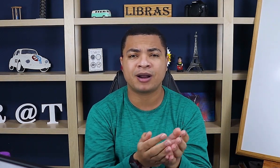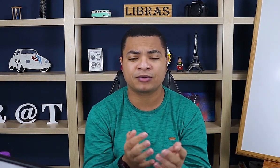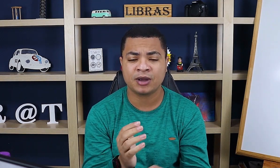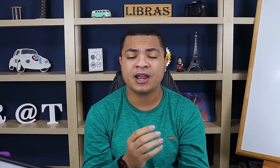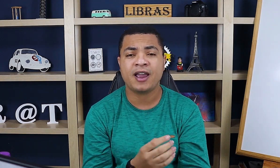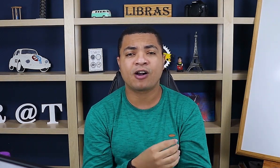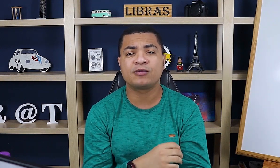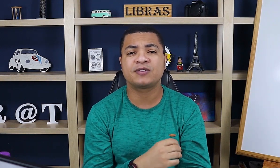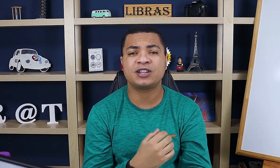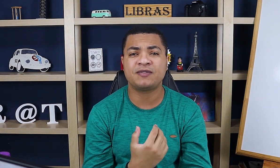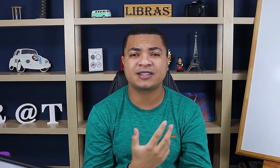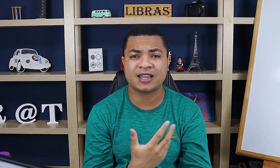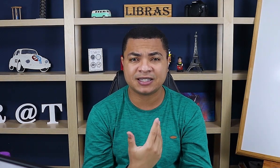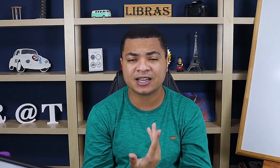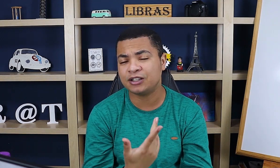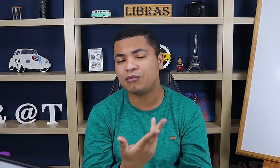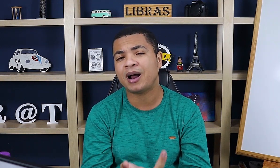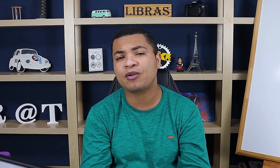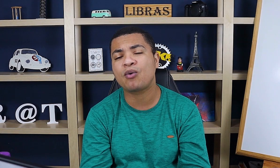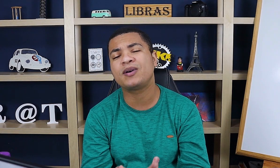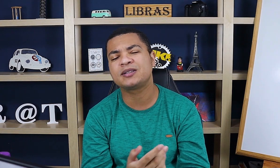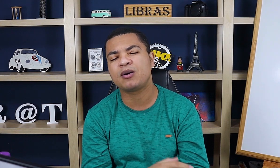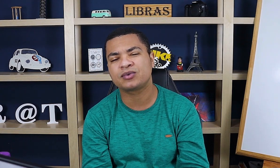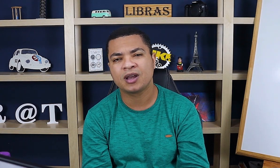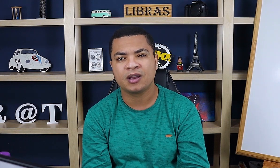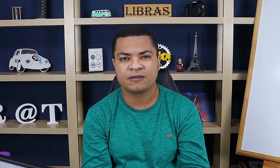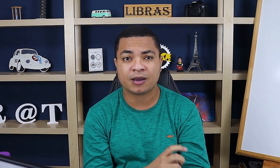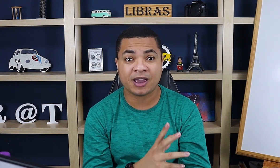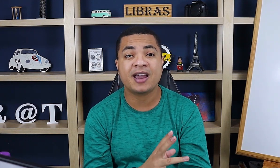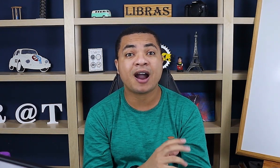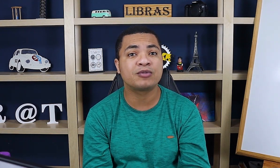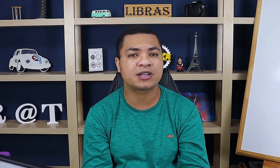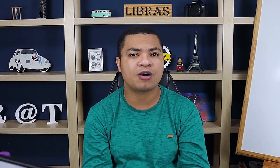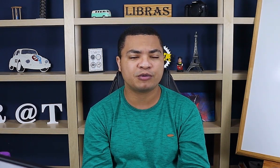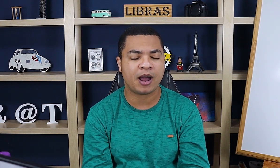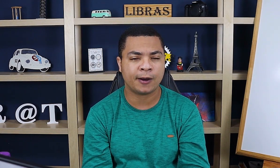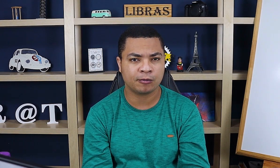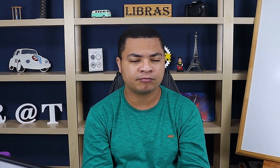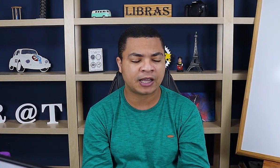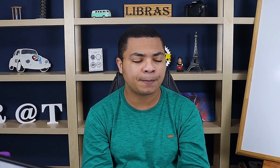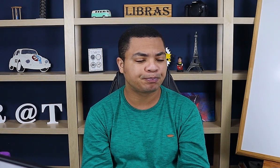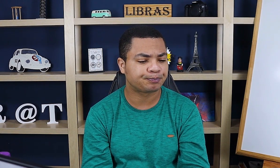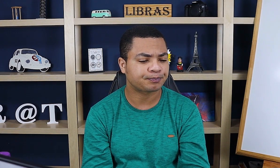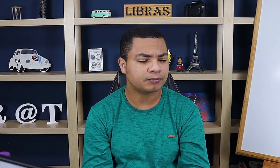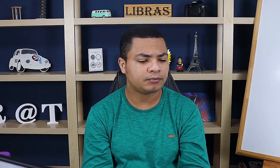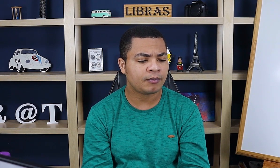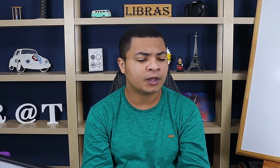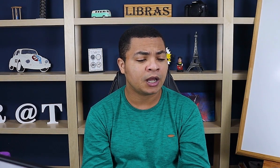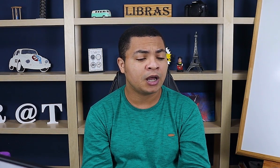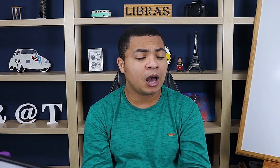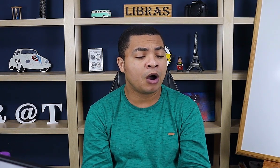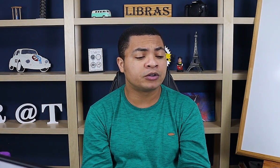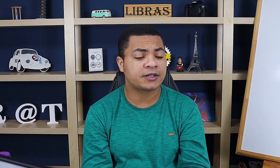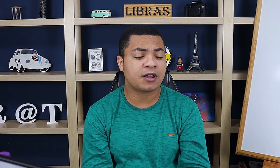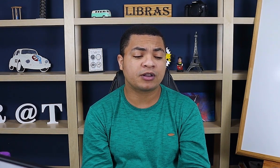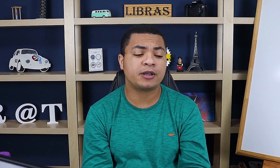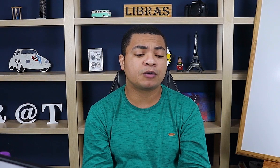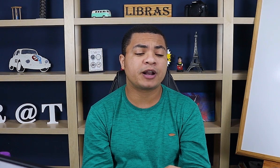barco. É como se você estivesse desenhando um barco com as mãos. Fica bem real o sinal de barco, tá? Outro sinal também são pra